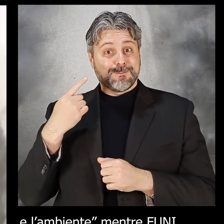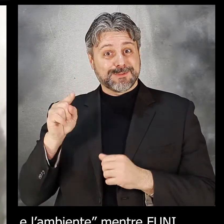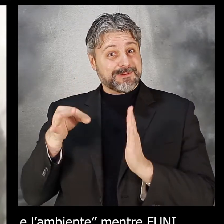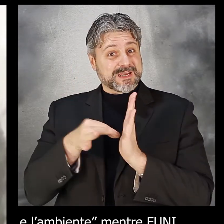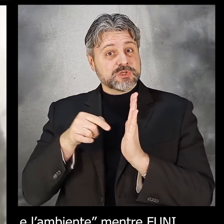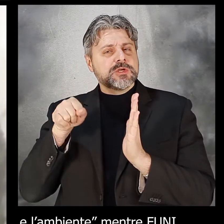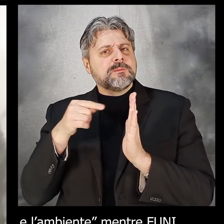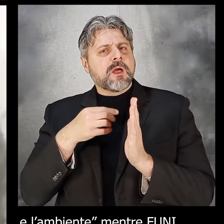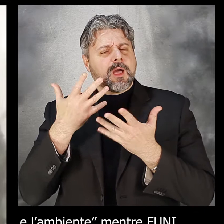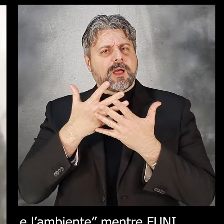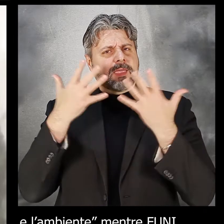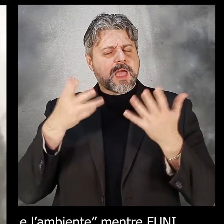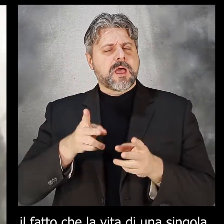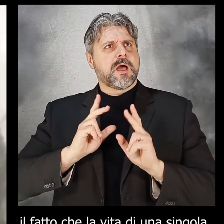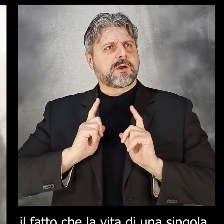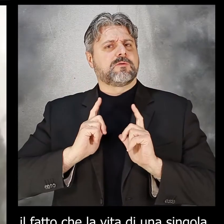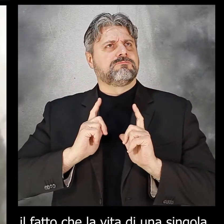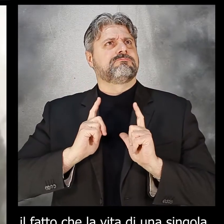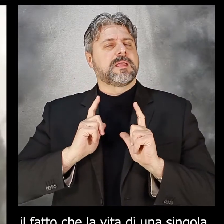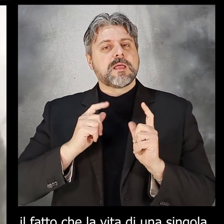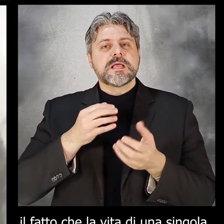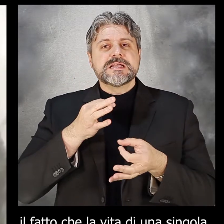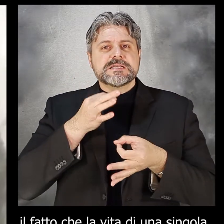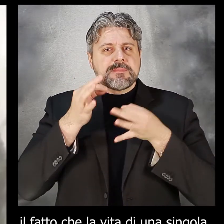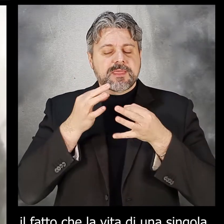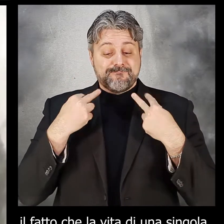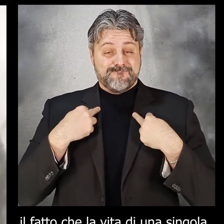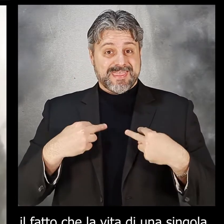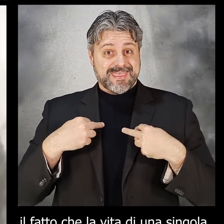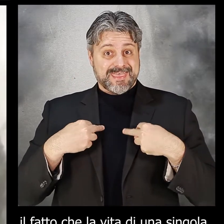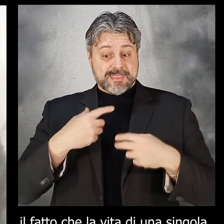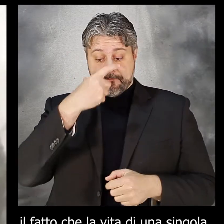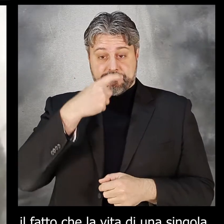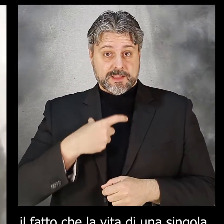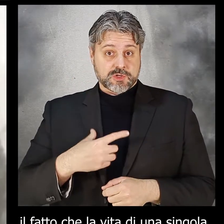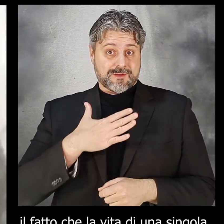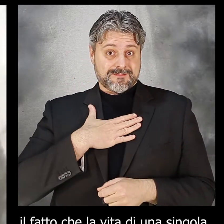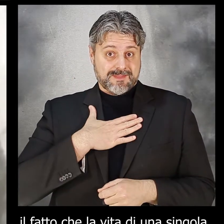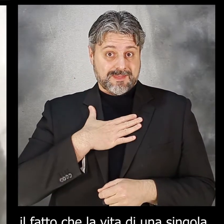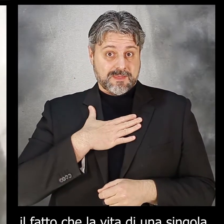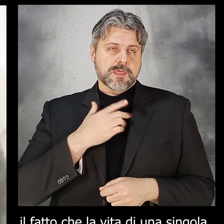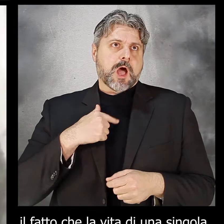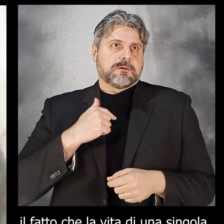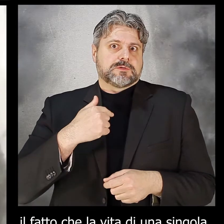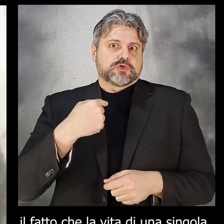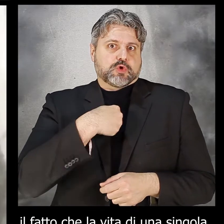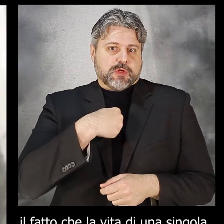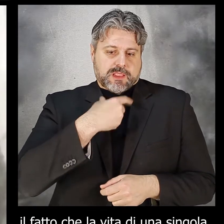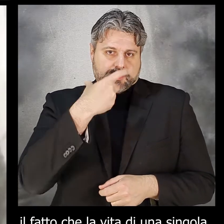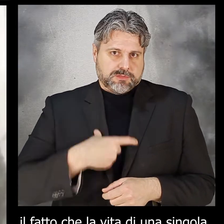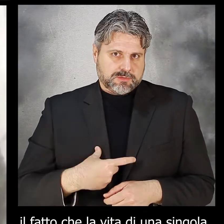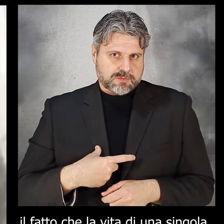vuole spiegare il fatto che la vita di una singola persona, quindi l'aspetto